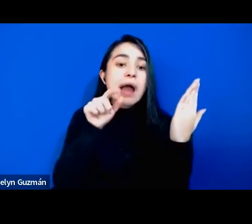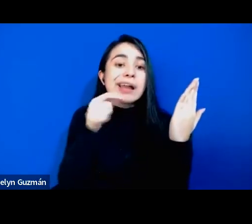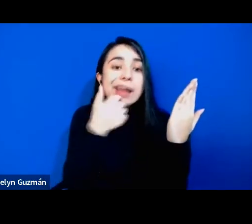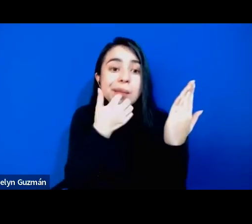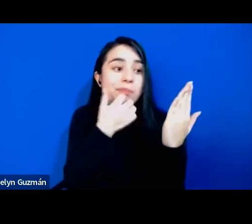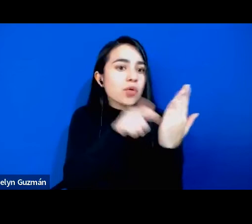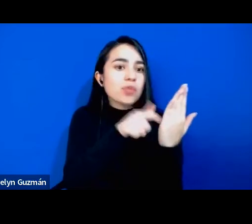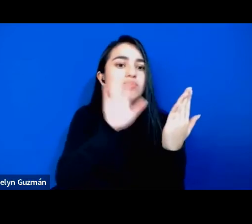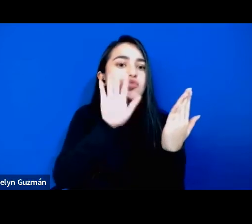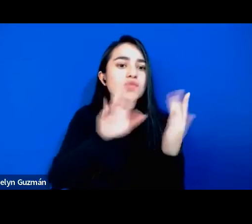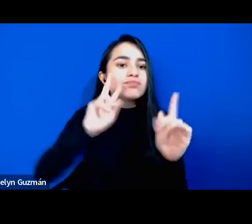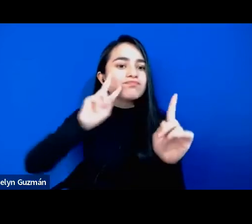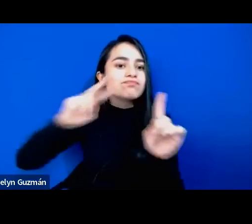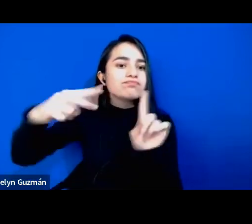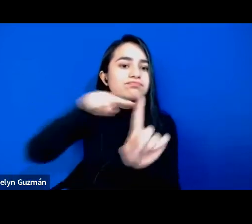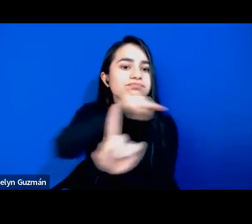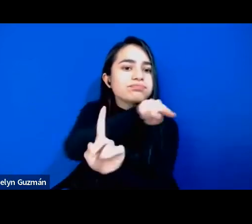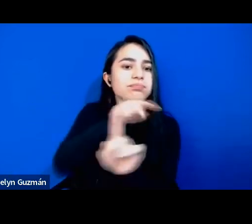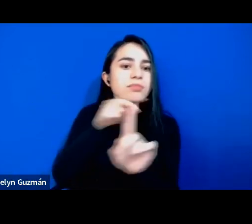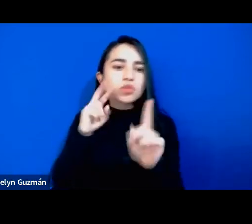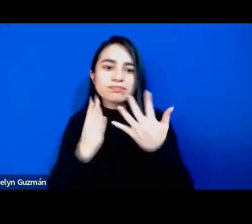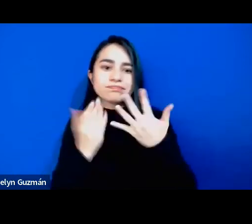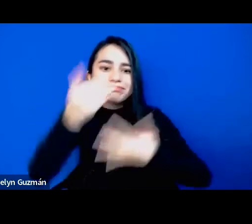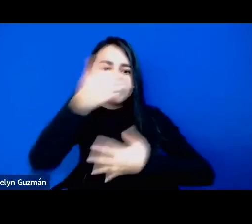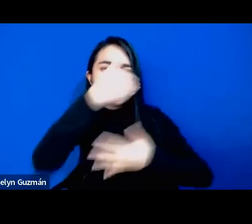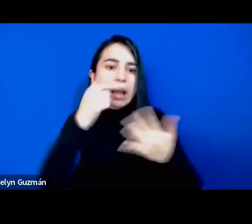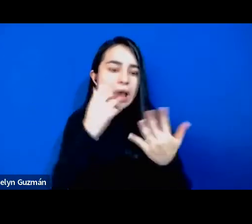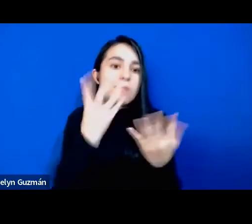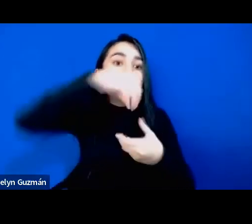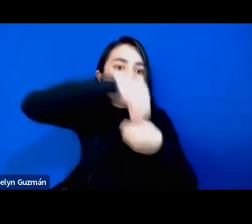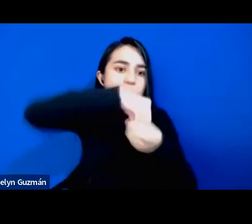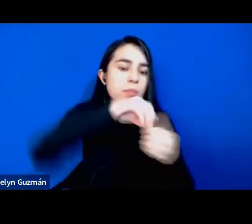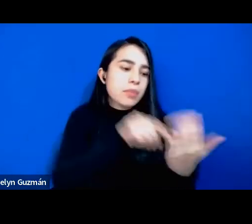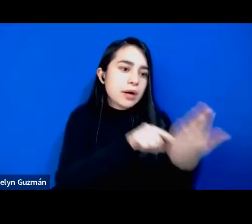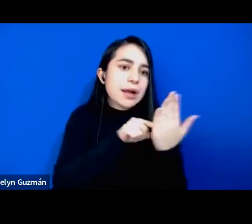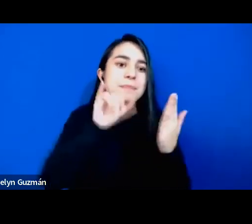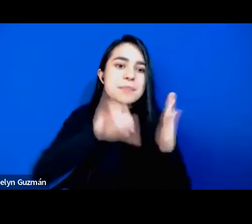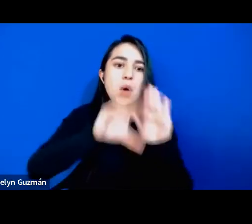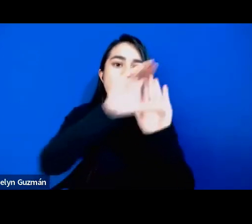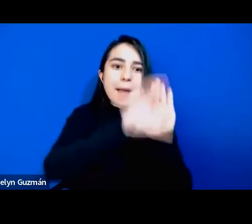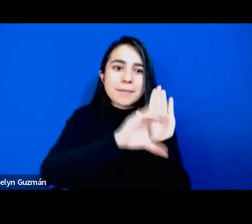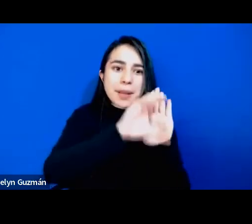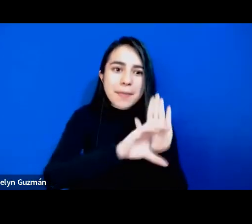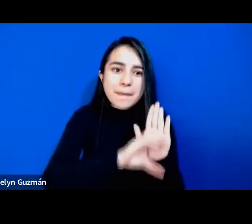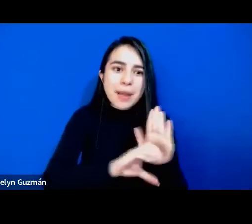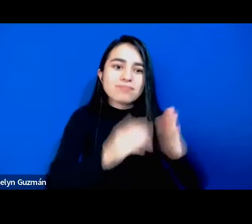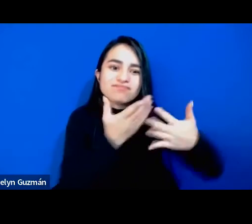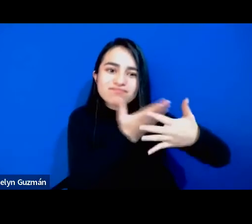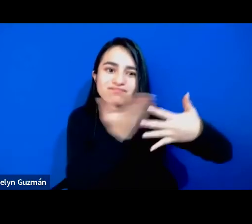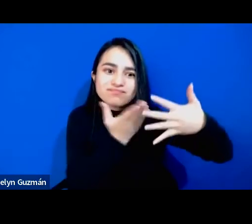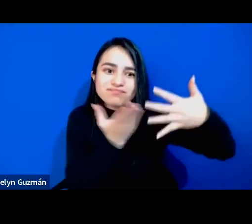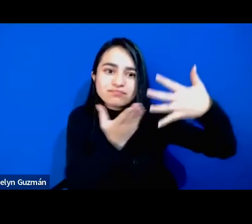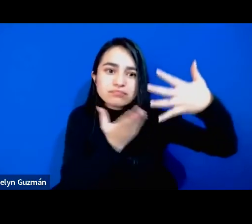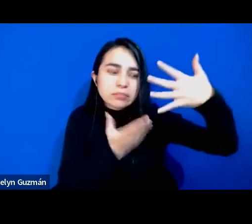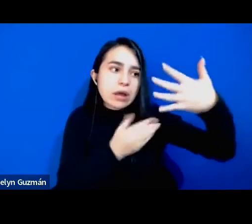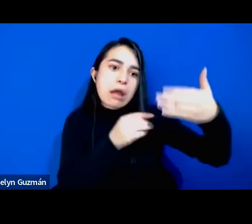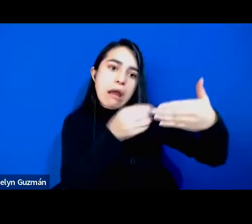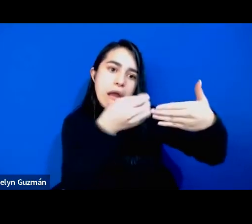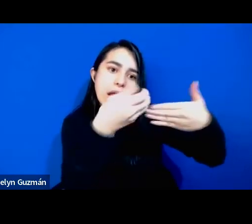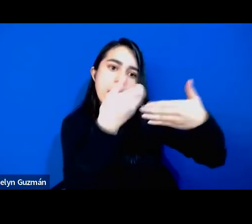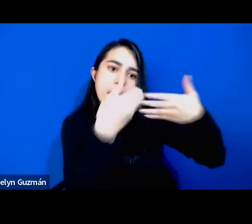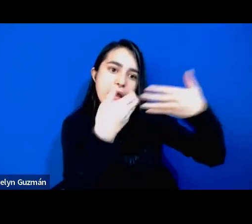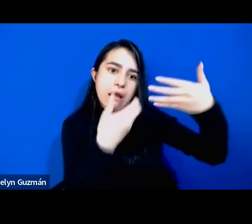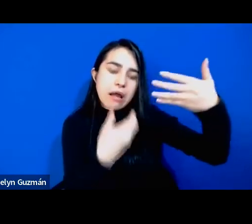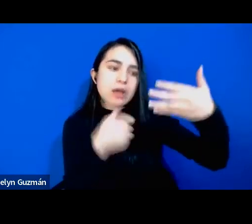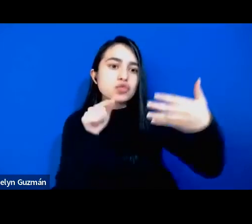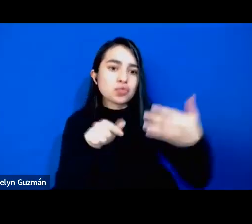esta mirada interseccional y que los capítulos pues van este, desenvolviéndonos con este maravilloso estilo